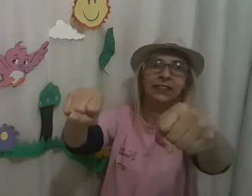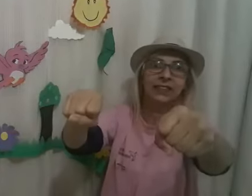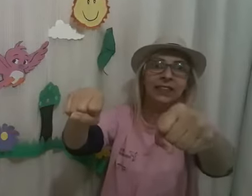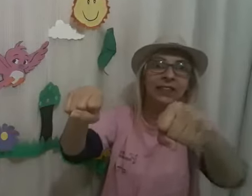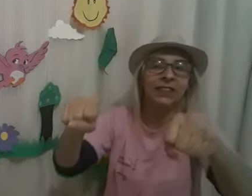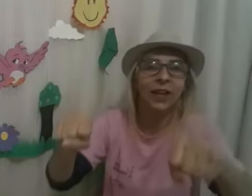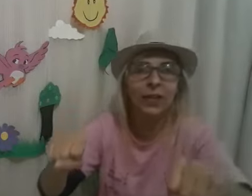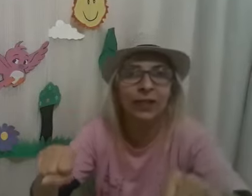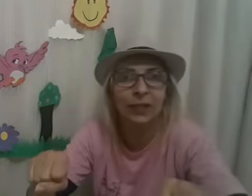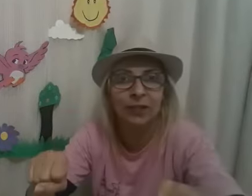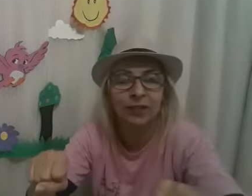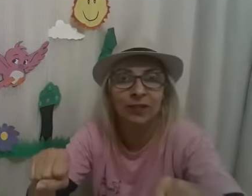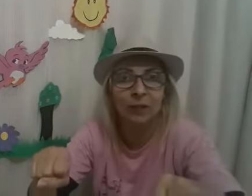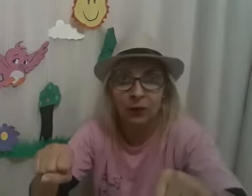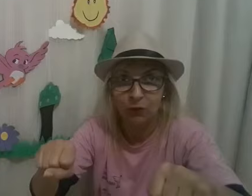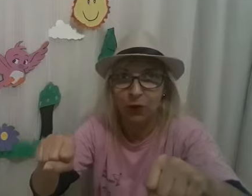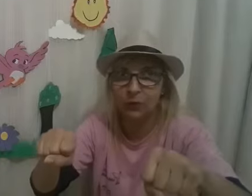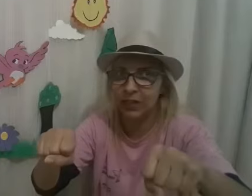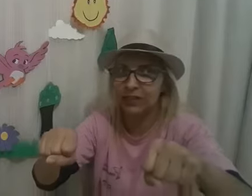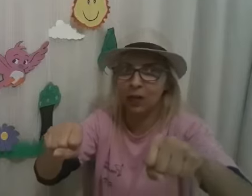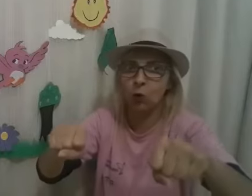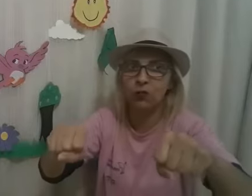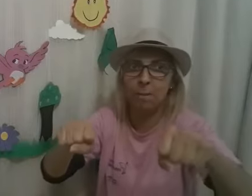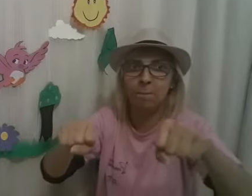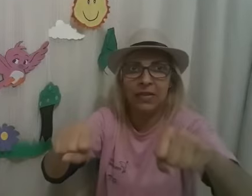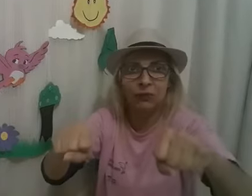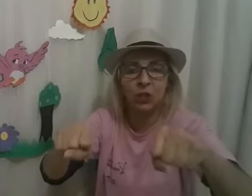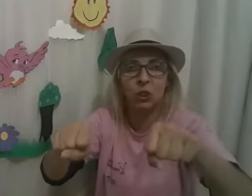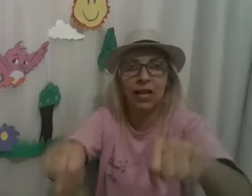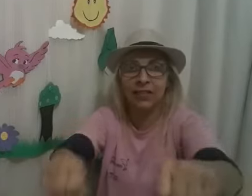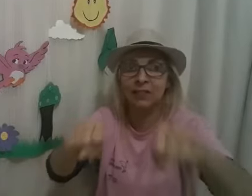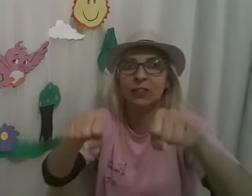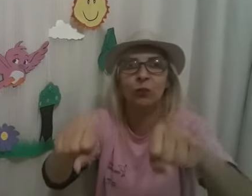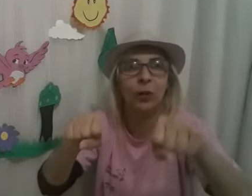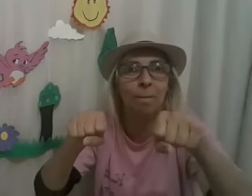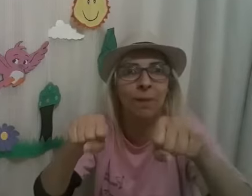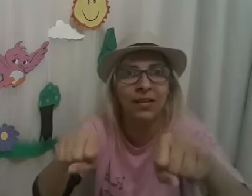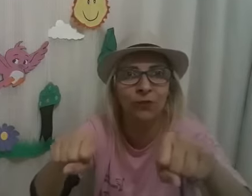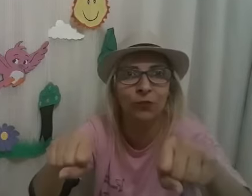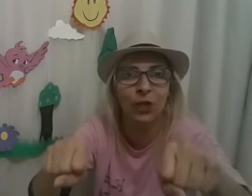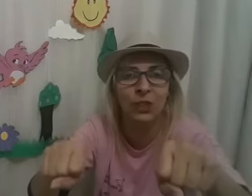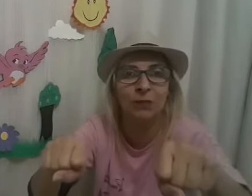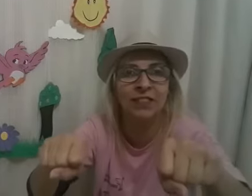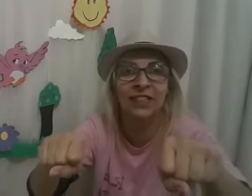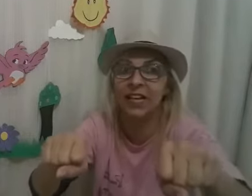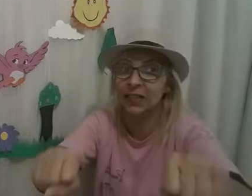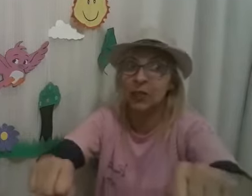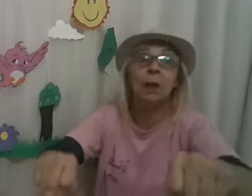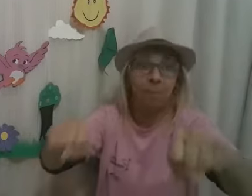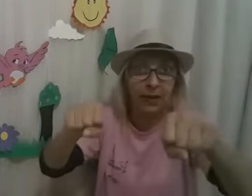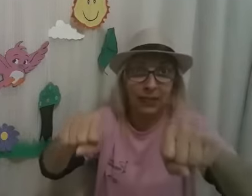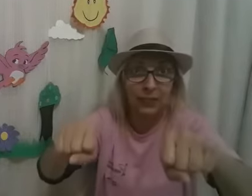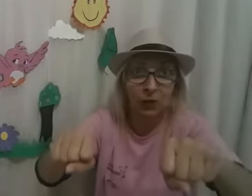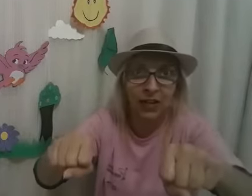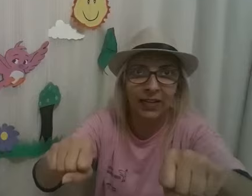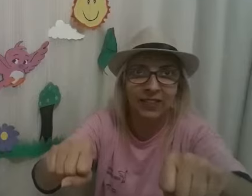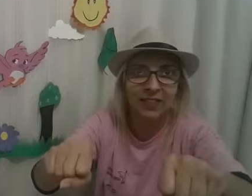E aí, crianças? Vamos lá nessa curva bem fechada e segura bem forte na bicicleta para não cair da